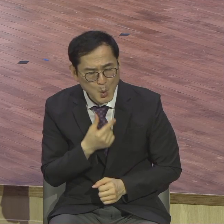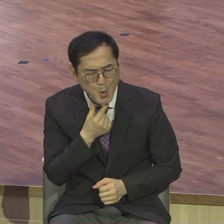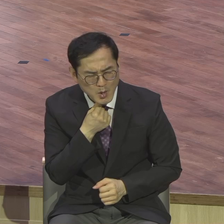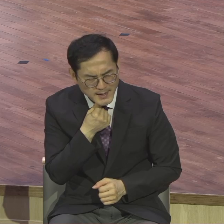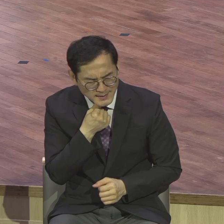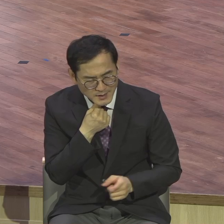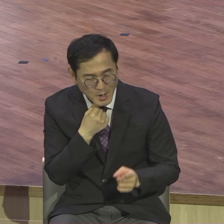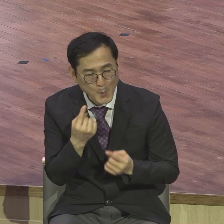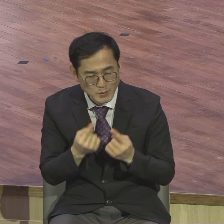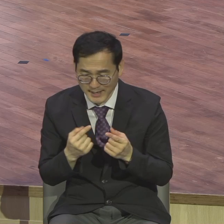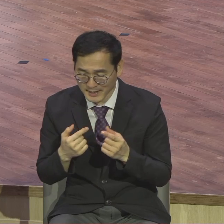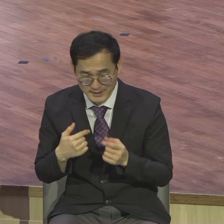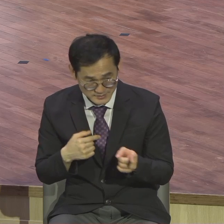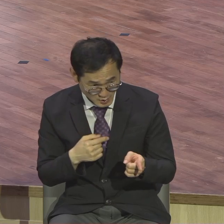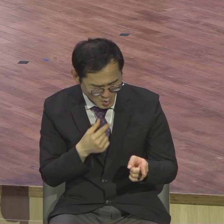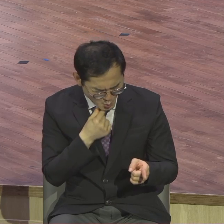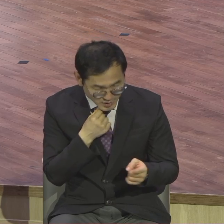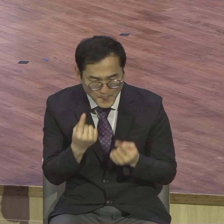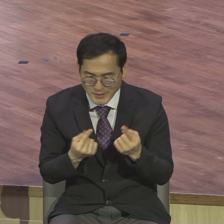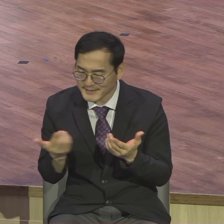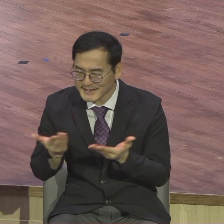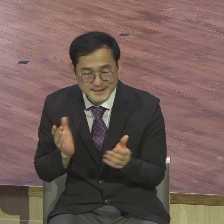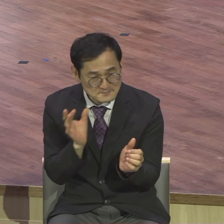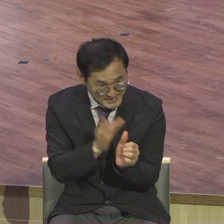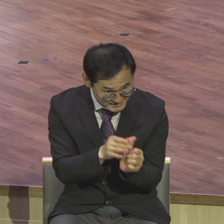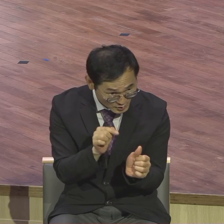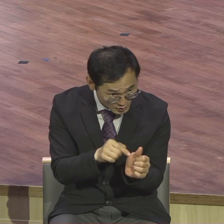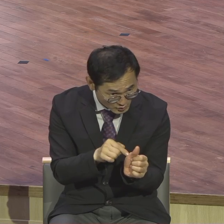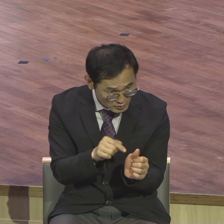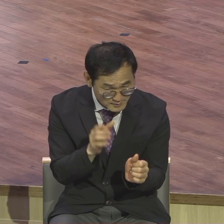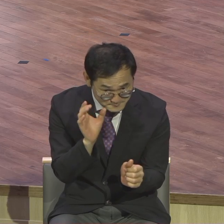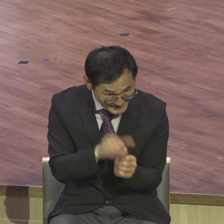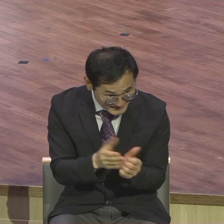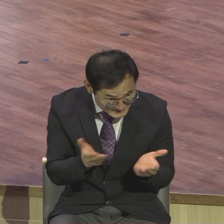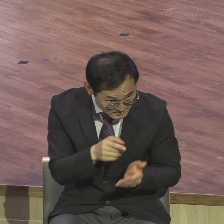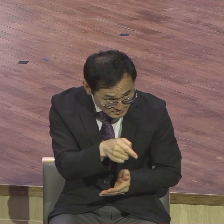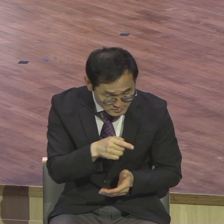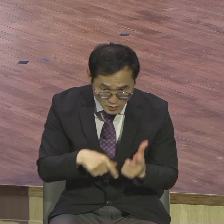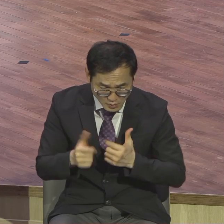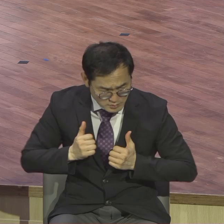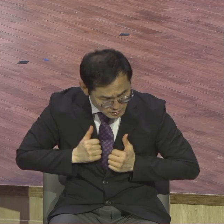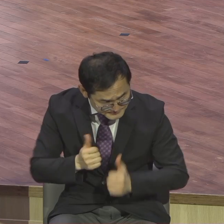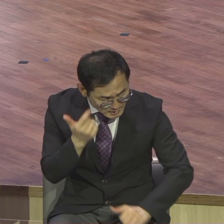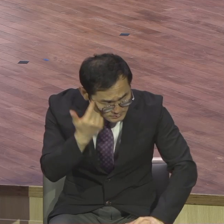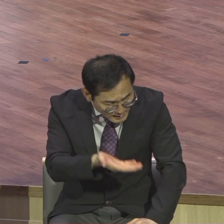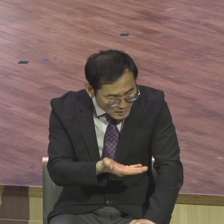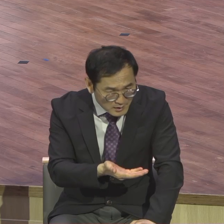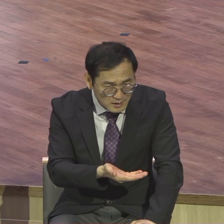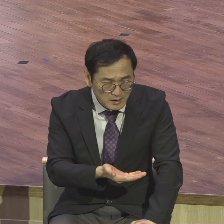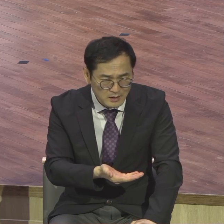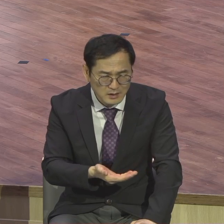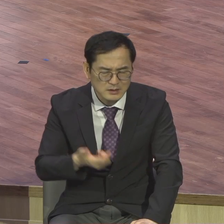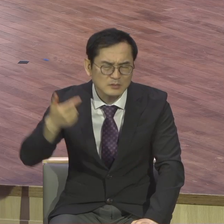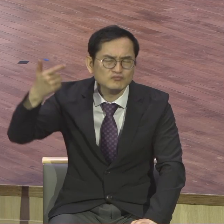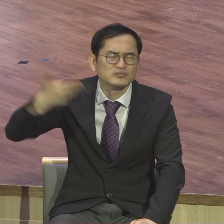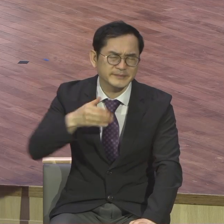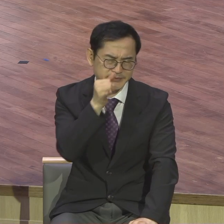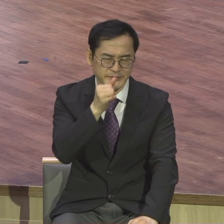맡겨준 직분에 대해서 너 얼마나 헌신하냐 하나님 묻습니다 제가 너